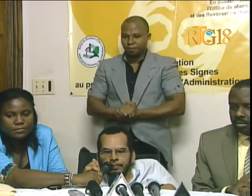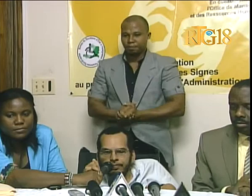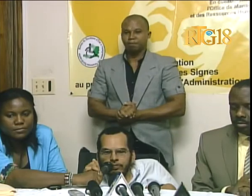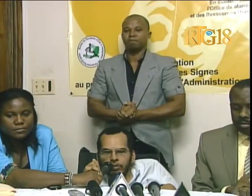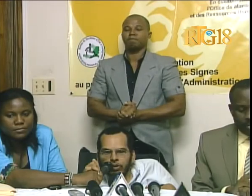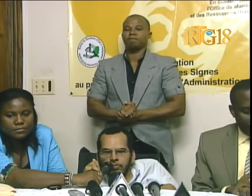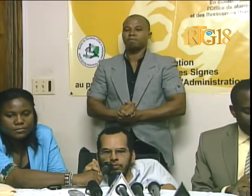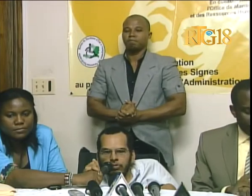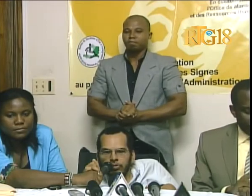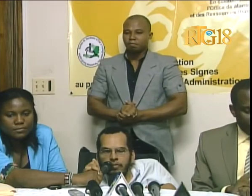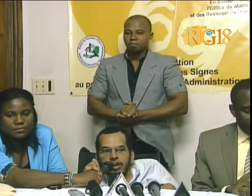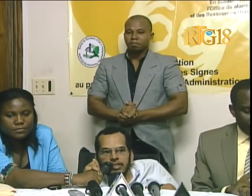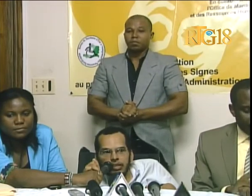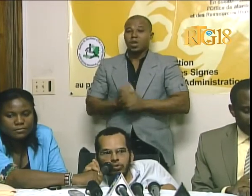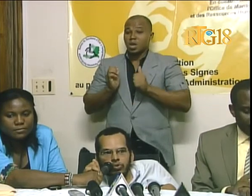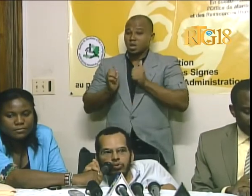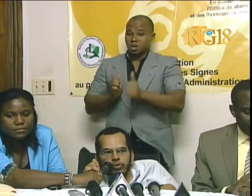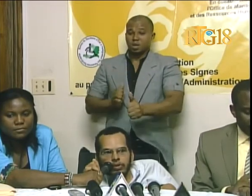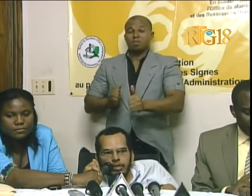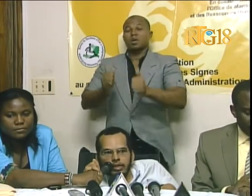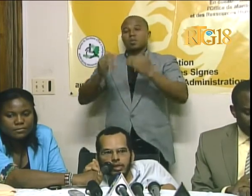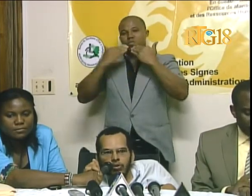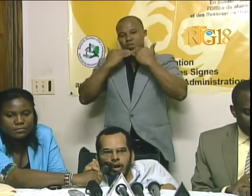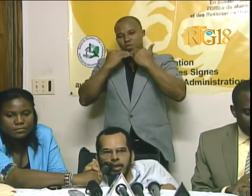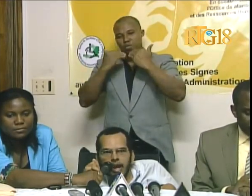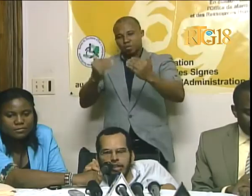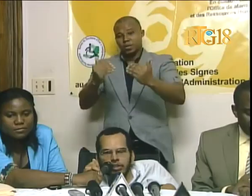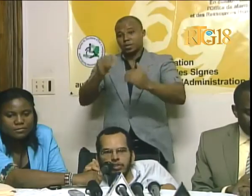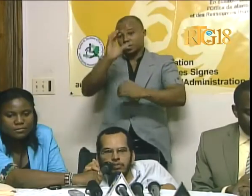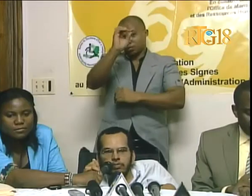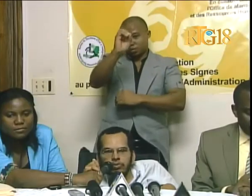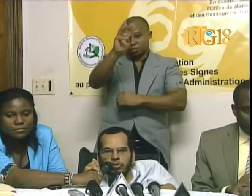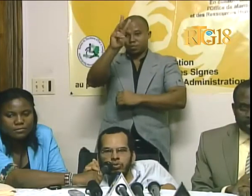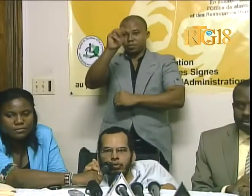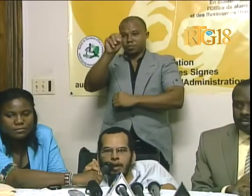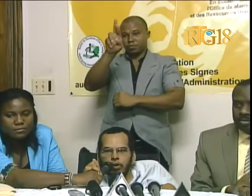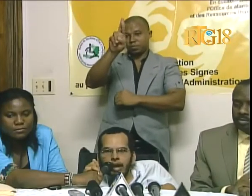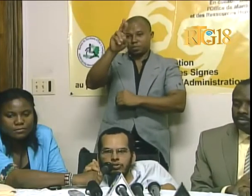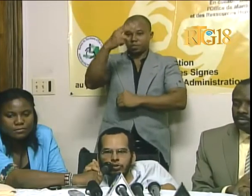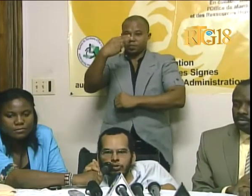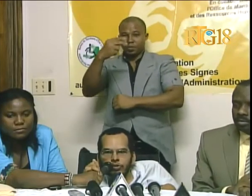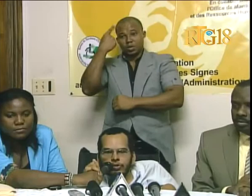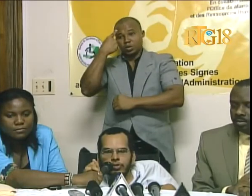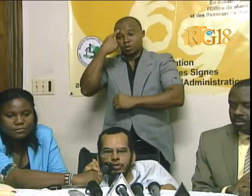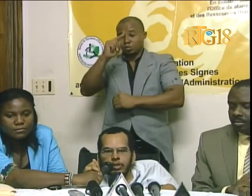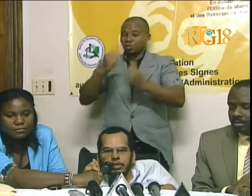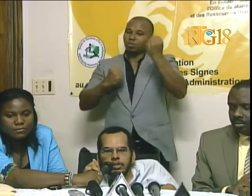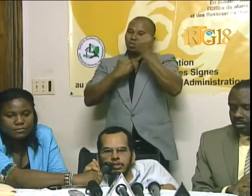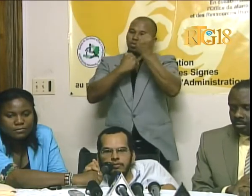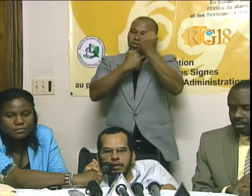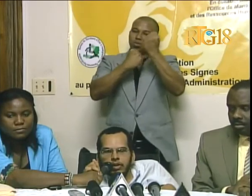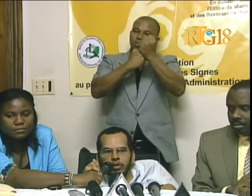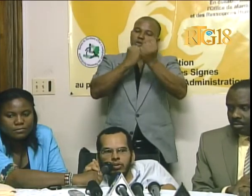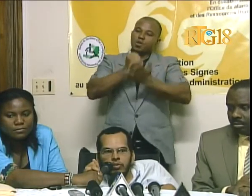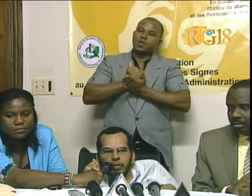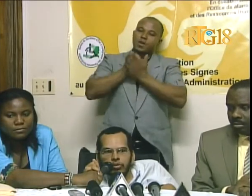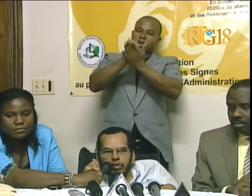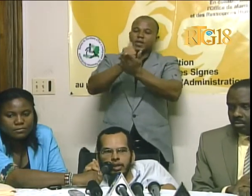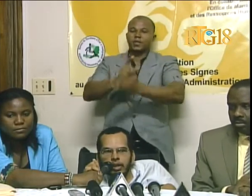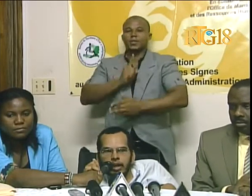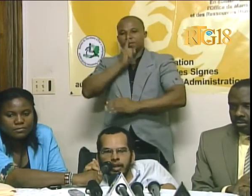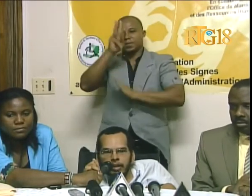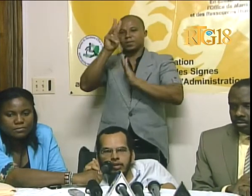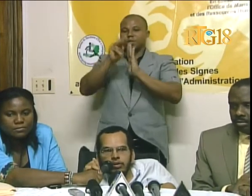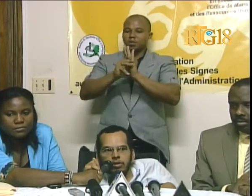Mwen remensye tou e o MRH pou kolaborasyon yo. Se vremen an